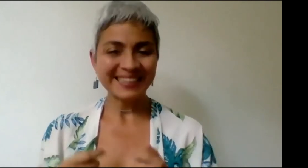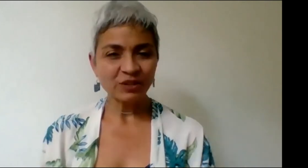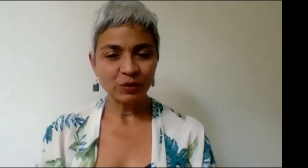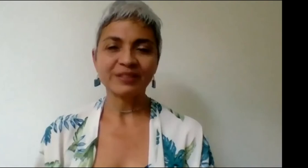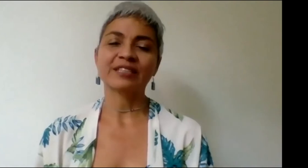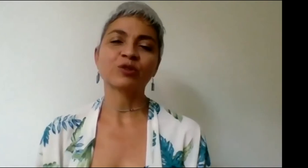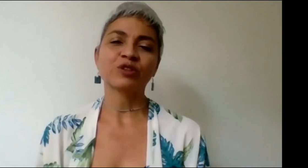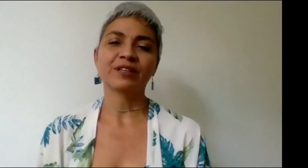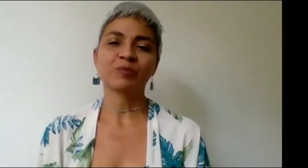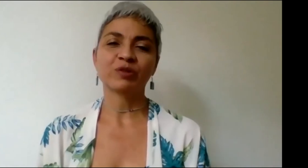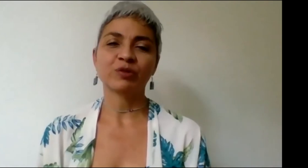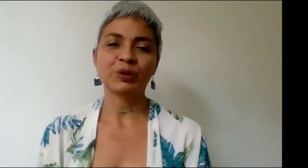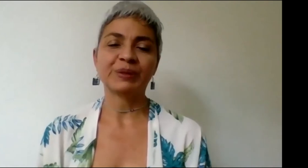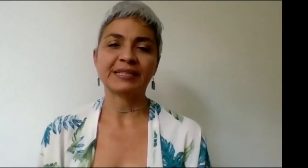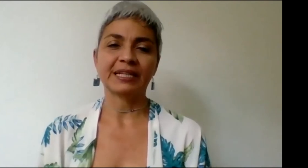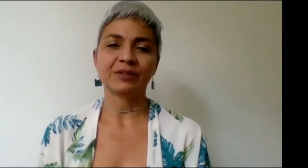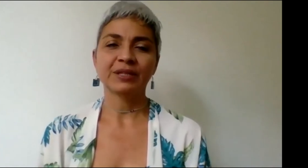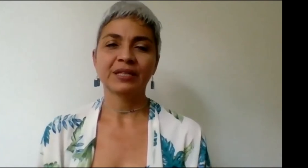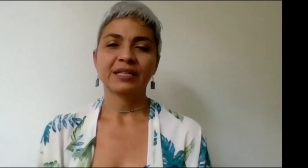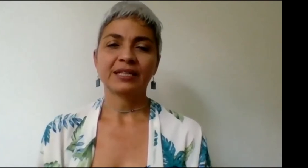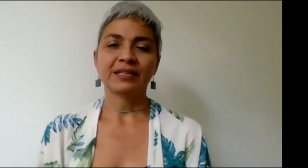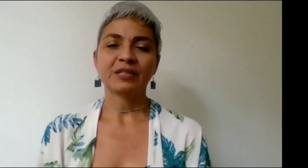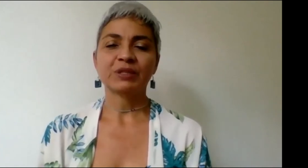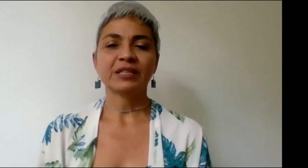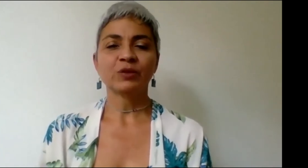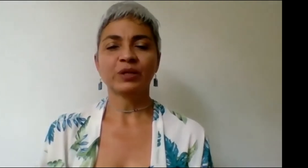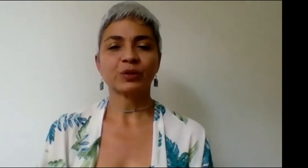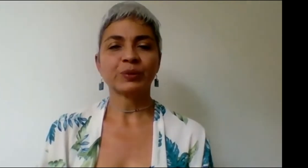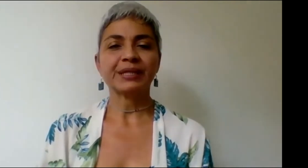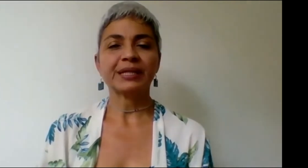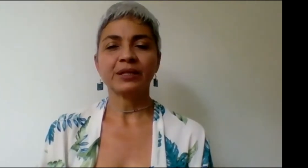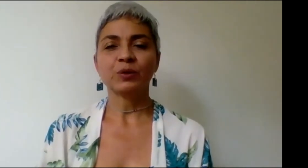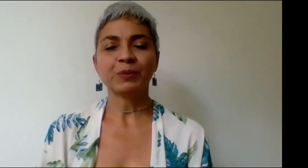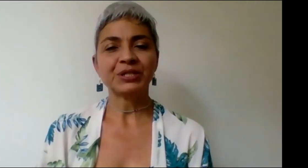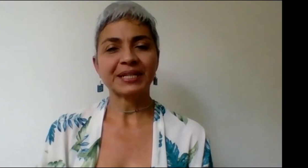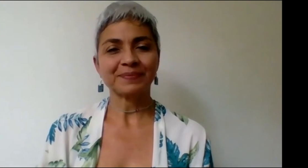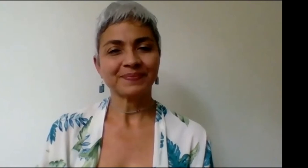título de ser docente, profesor universitario. Les presento a Rubén Darío Pichica.